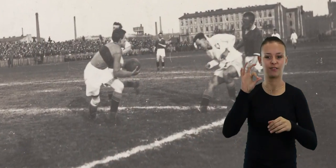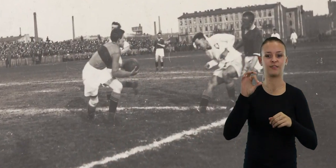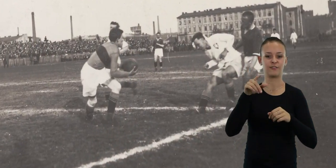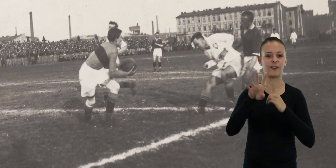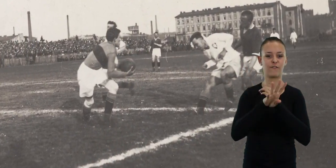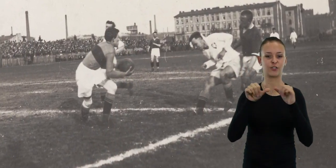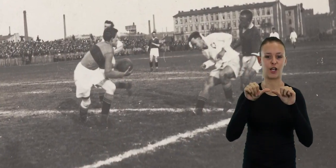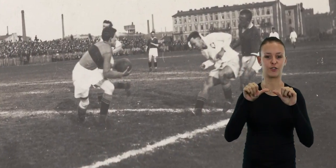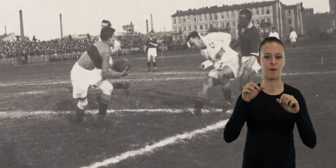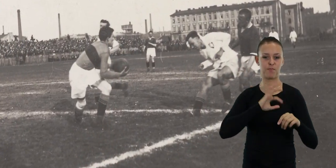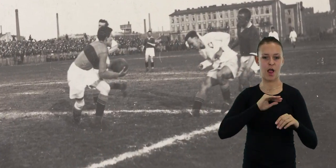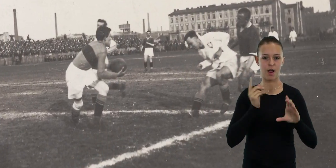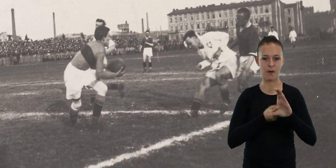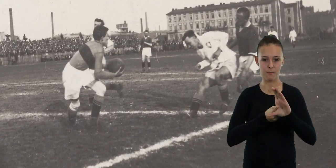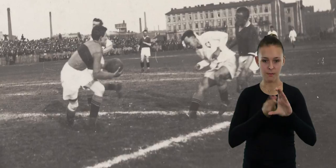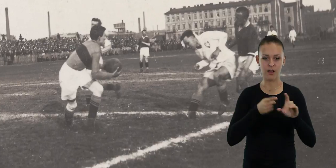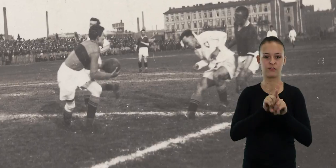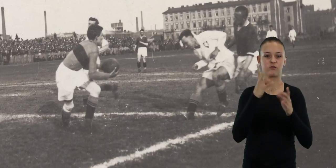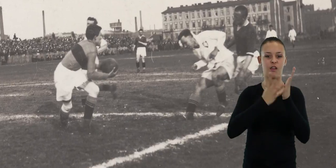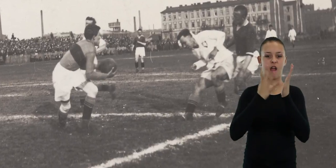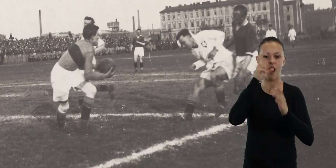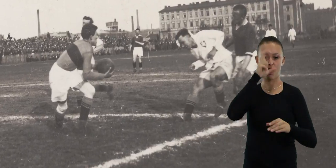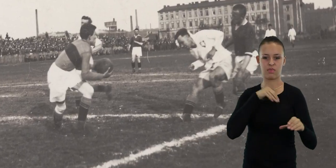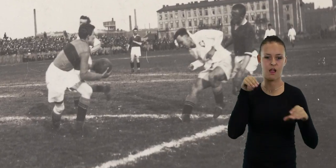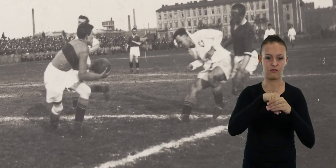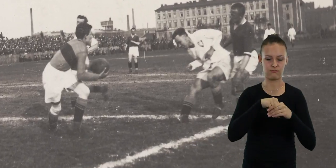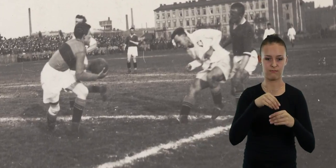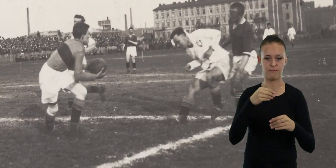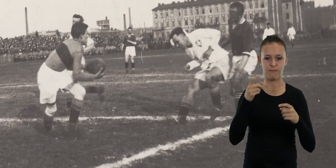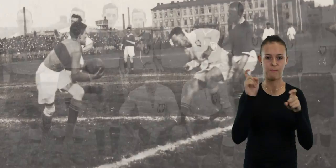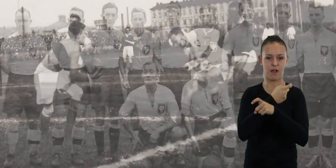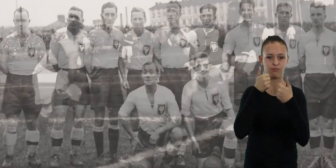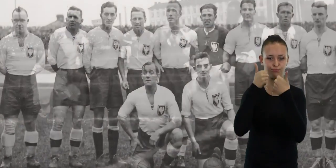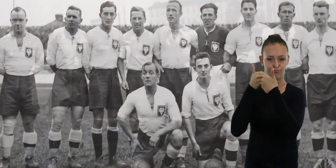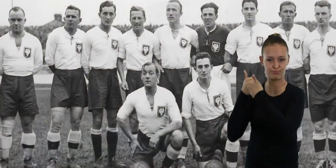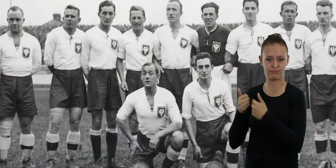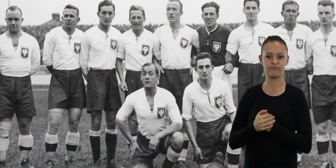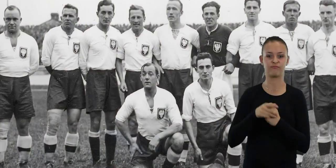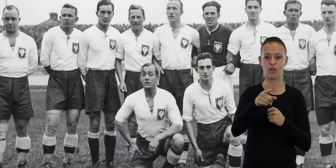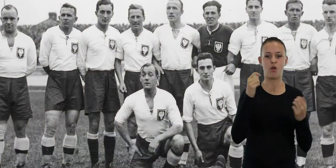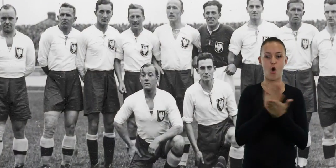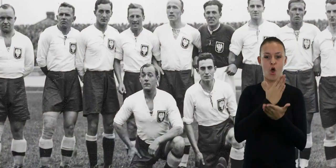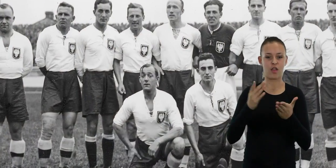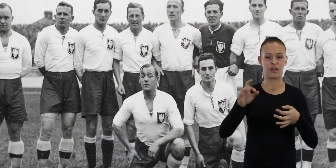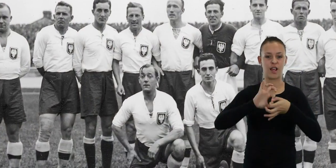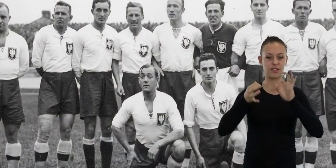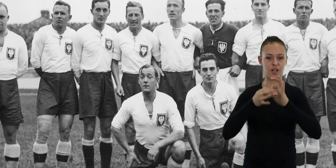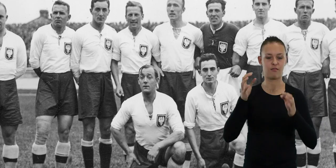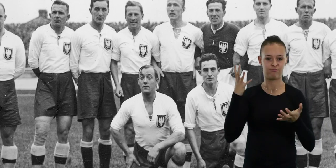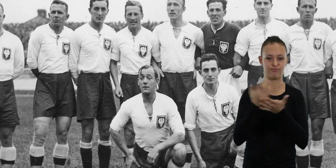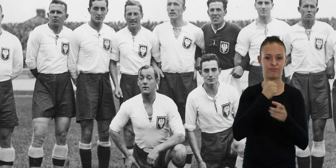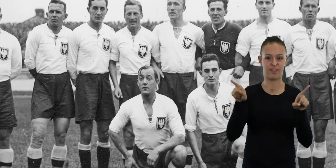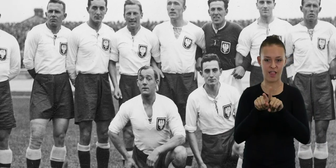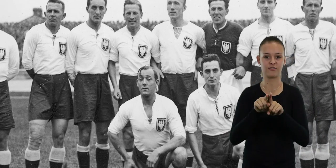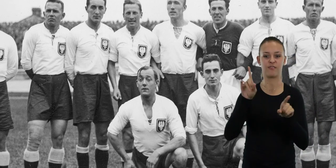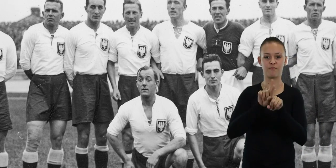dobrym piłkarzem. W pierwszej lidze piłkarskiej zdobył dla ŁKS-u 96 bramek, czterokrotnie reprezentując barwy Polski